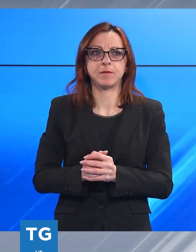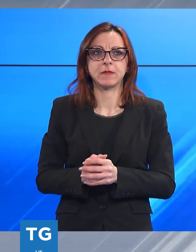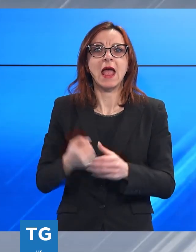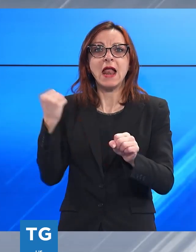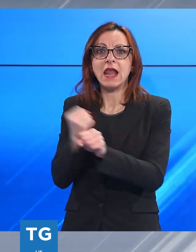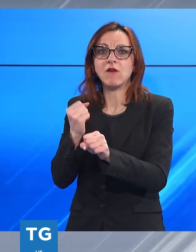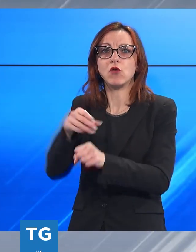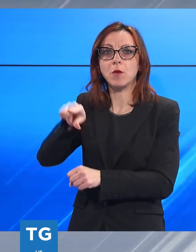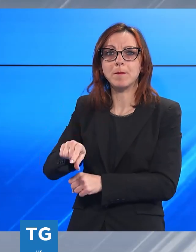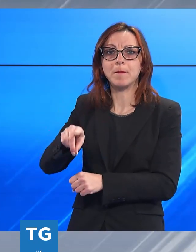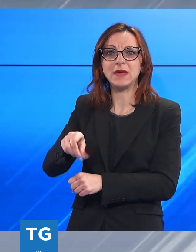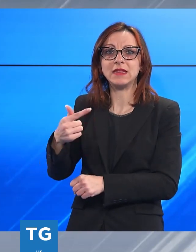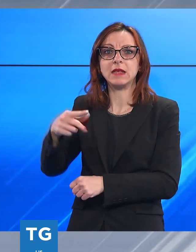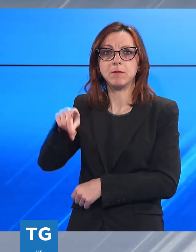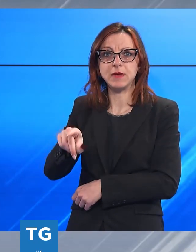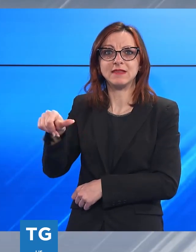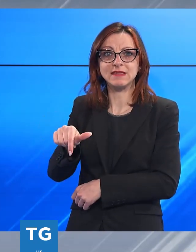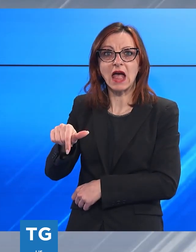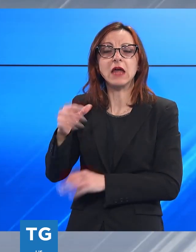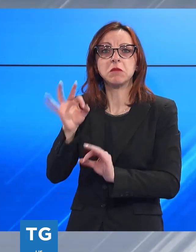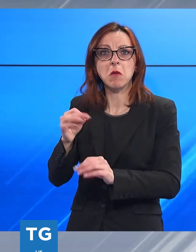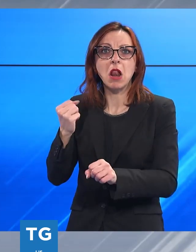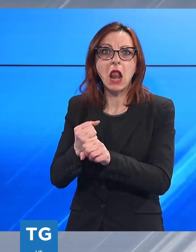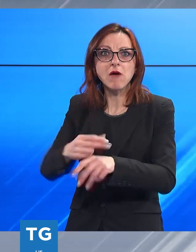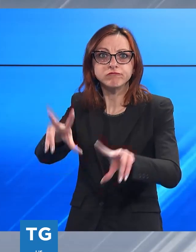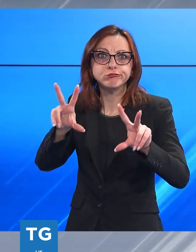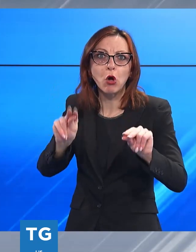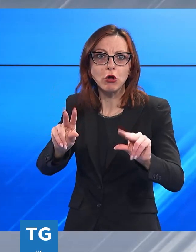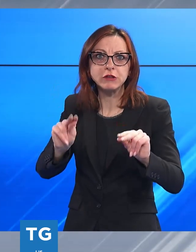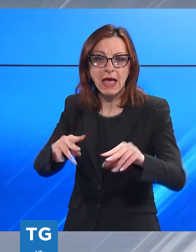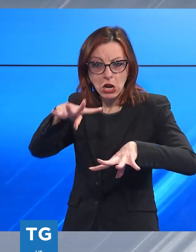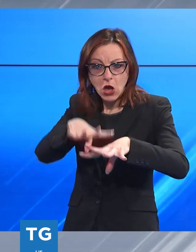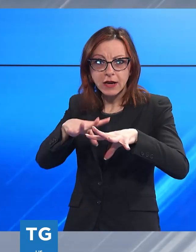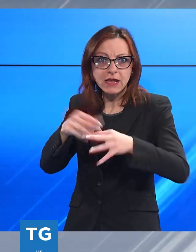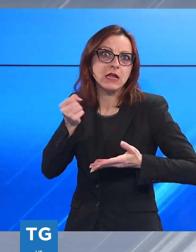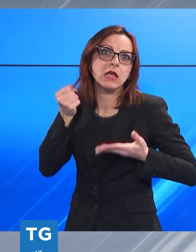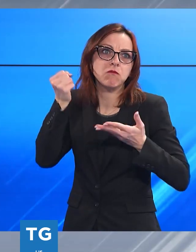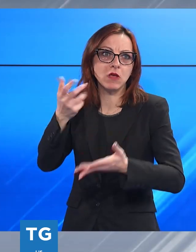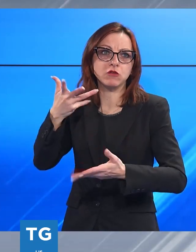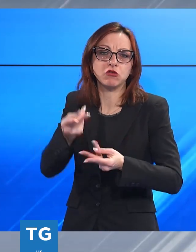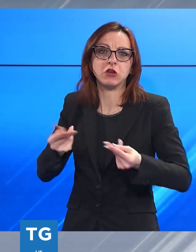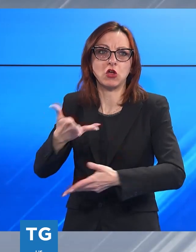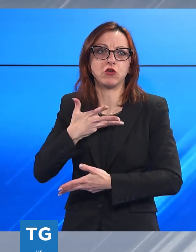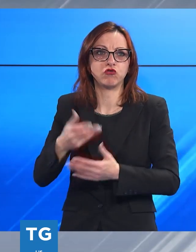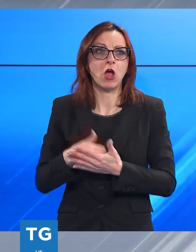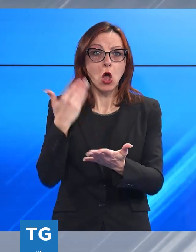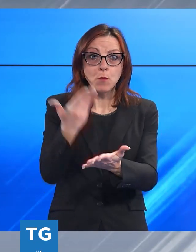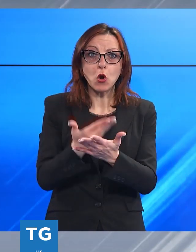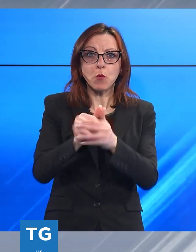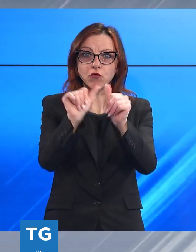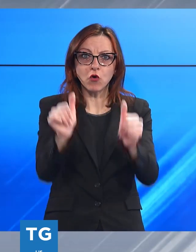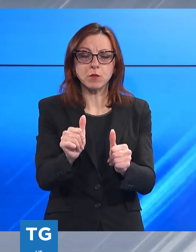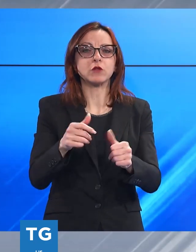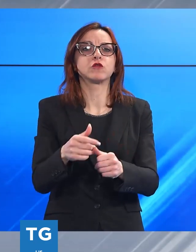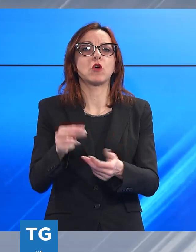sistema sinergico e una rete che investe vari attori del territorio. Proposte formative, scolastiche, post